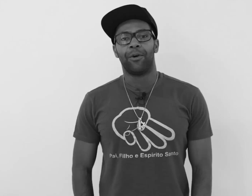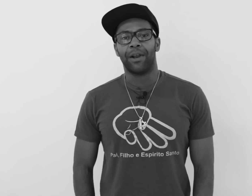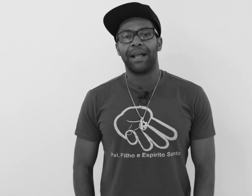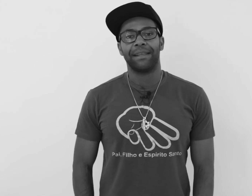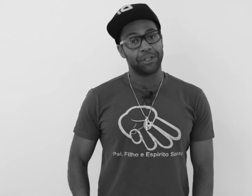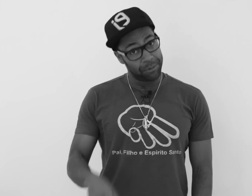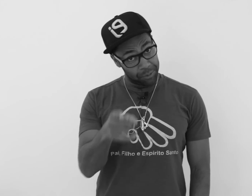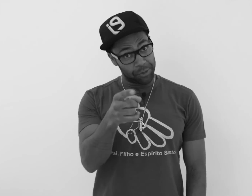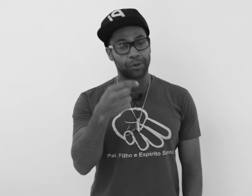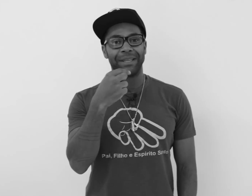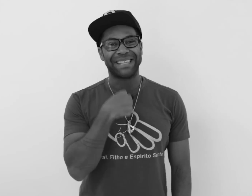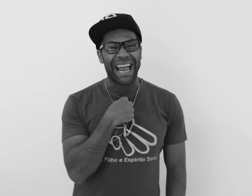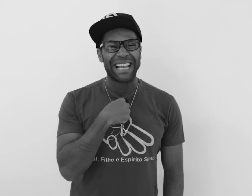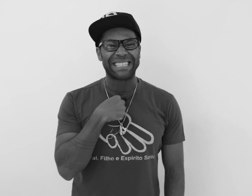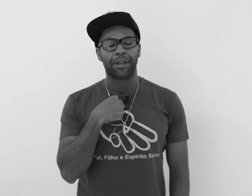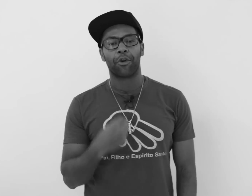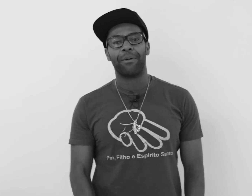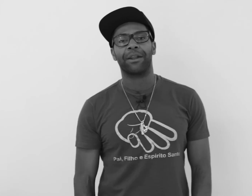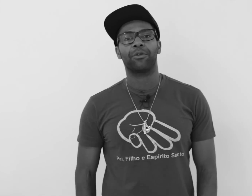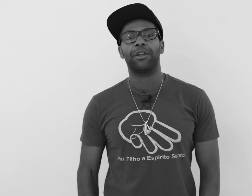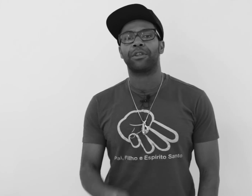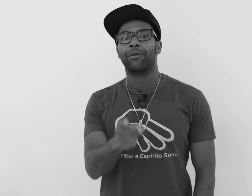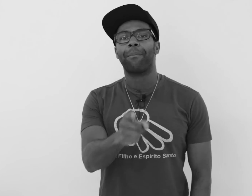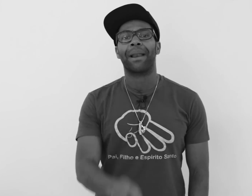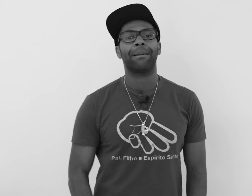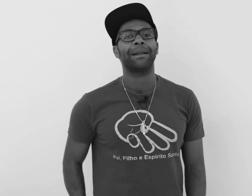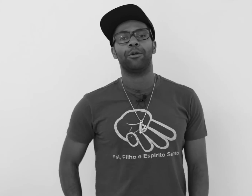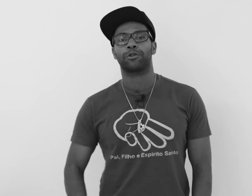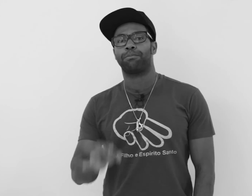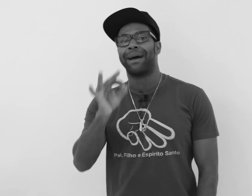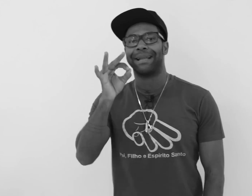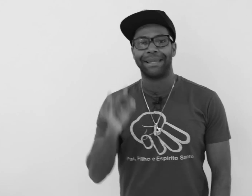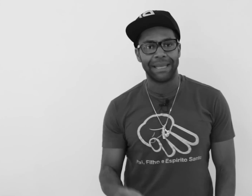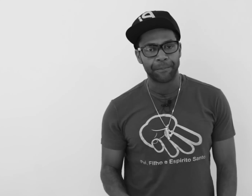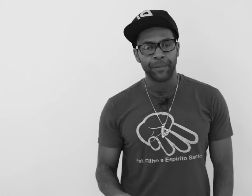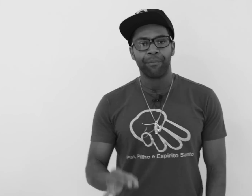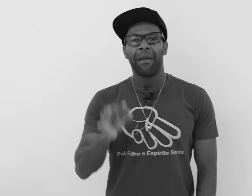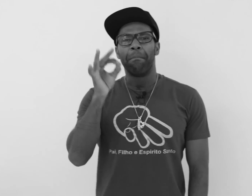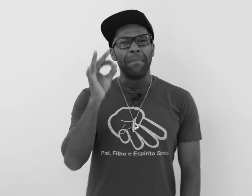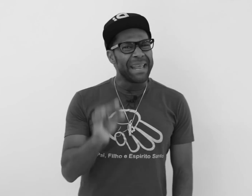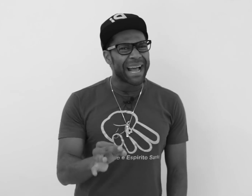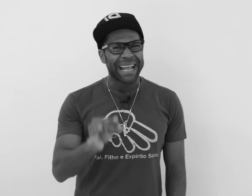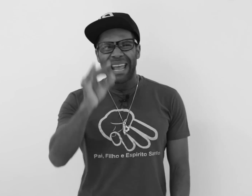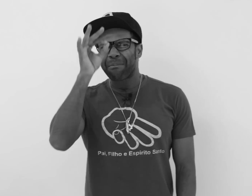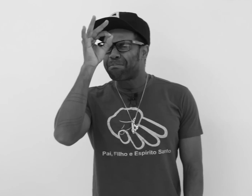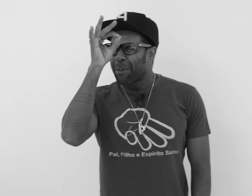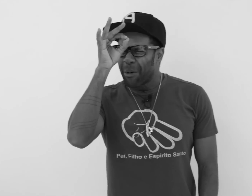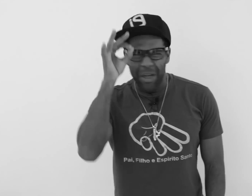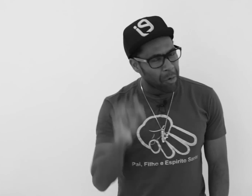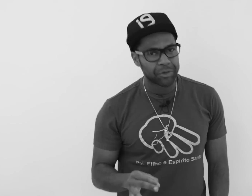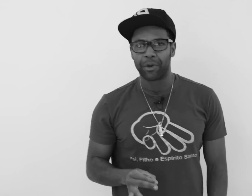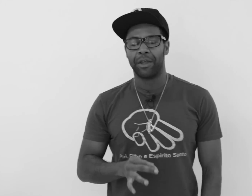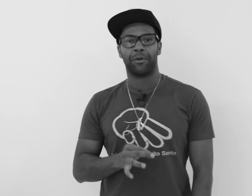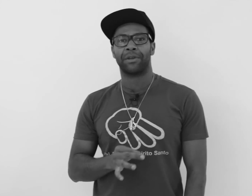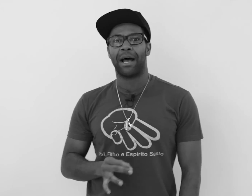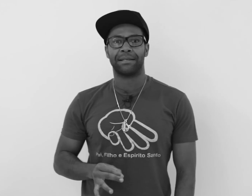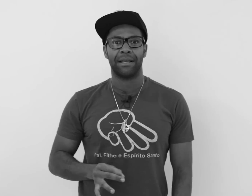Hola, tienes un minuto, yo soy Tales Roberto y yo tengo una palabra de Dios para ti. Mira qué poderoso que Dios hace.